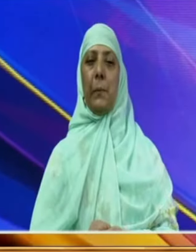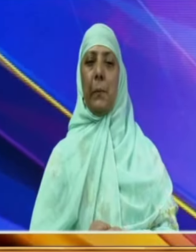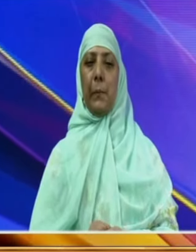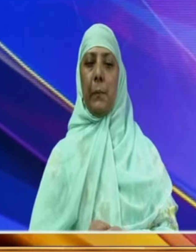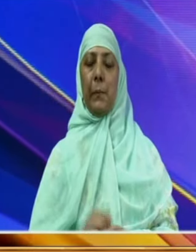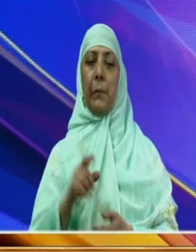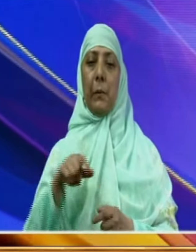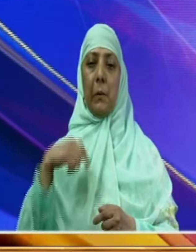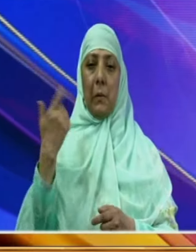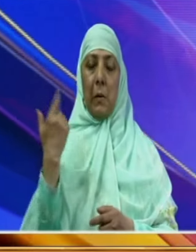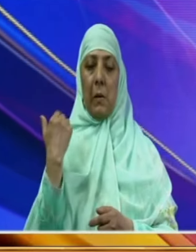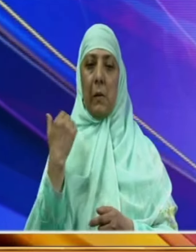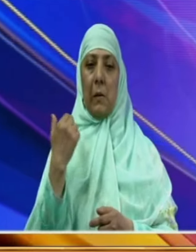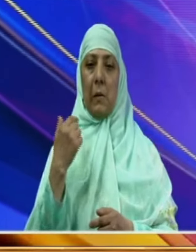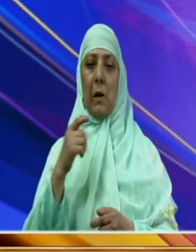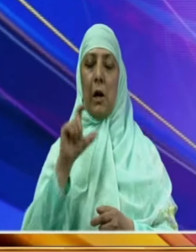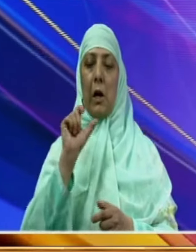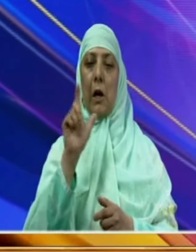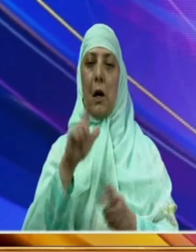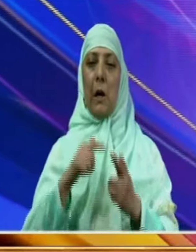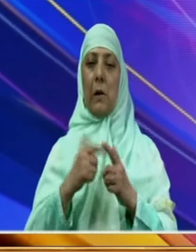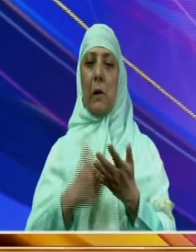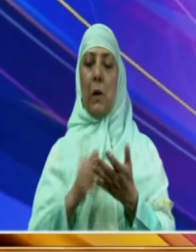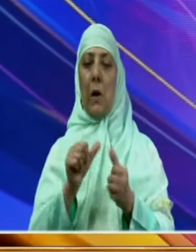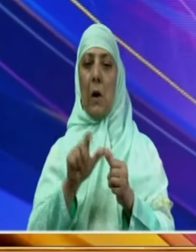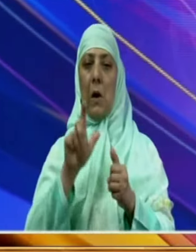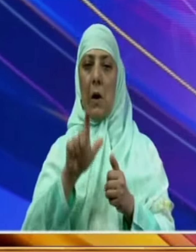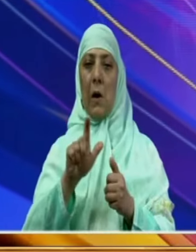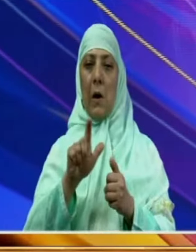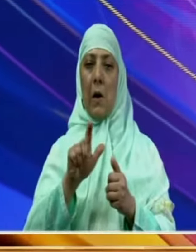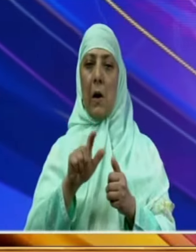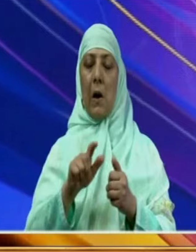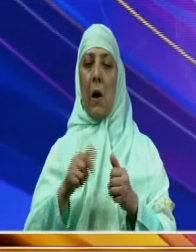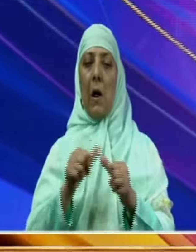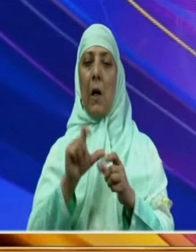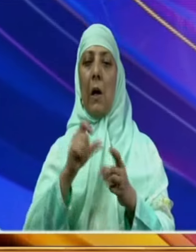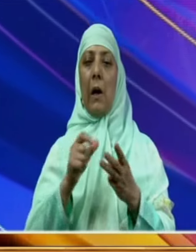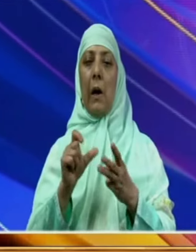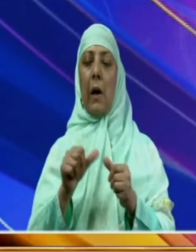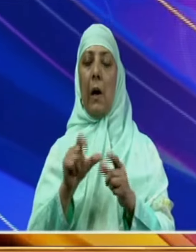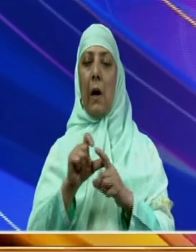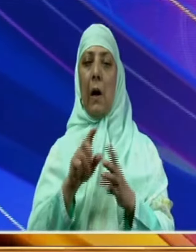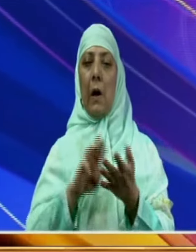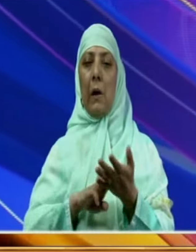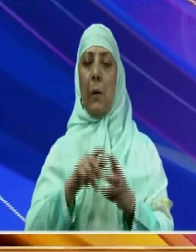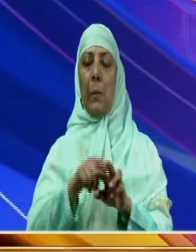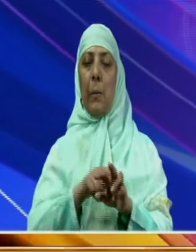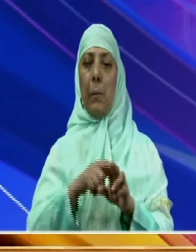وہ کل کلچرل اکاڈمی کی طرف سے منقضہ ایک تقریب سے خطاب کر رہے تھے